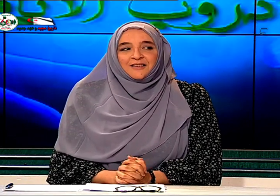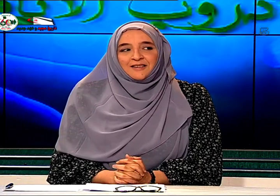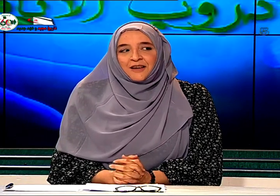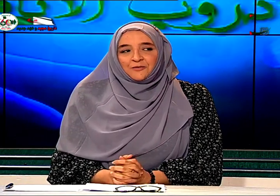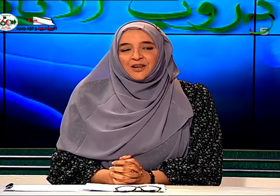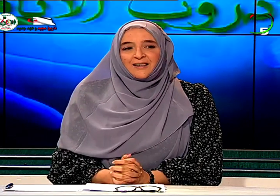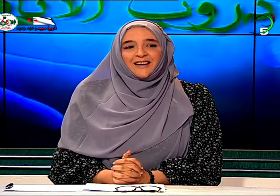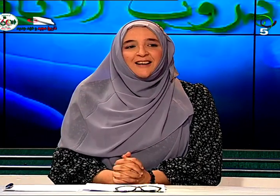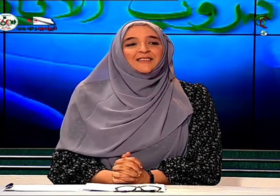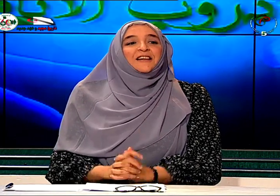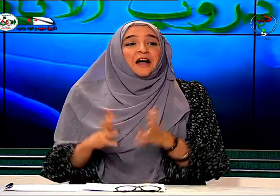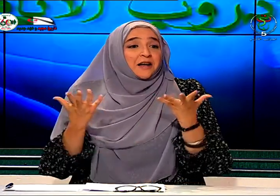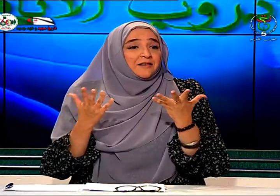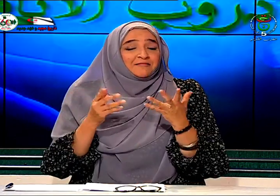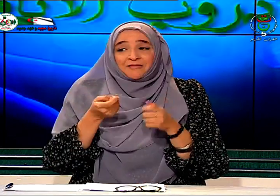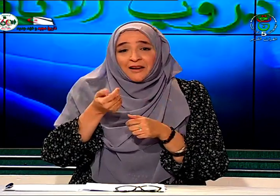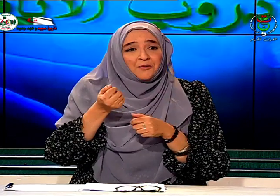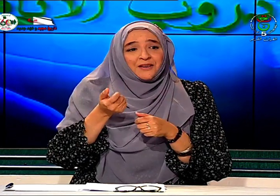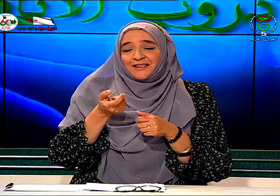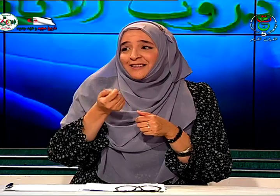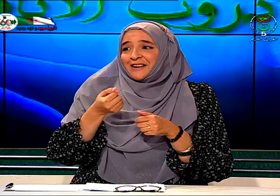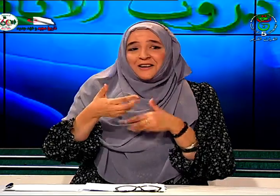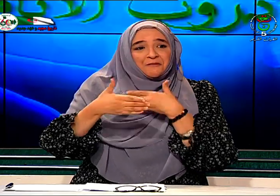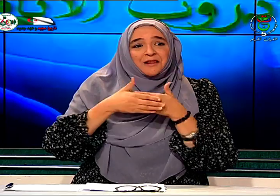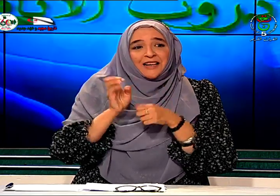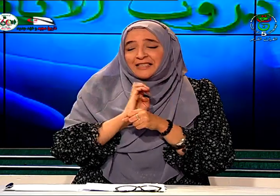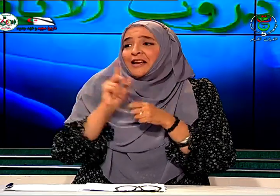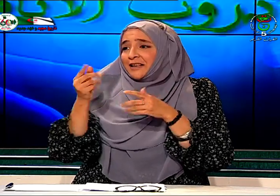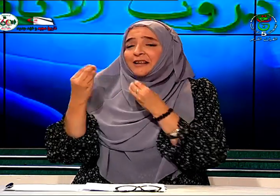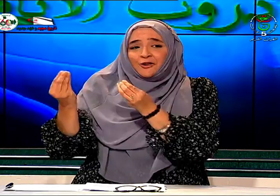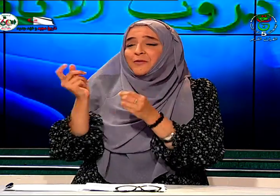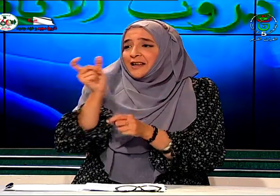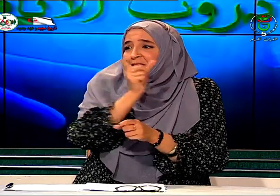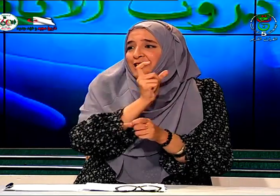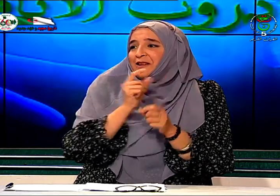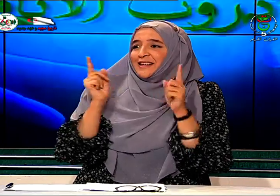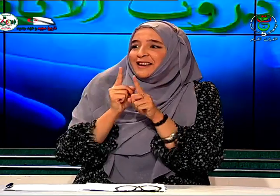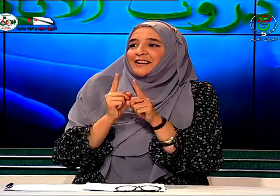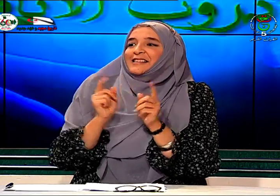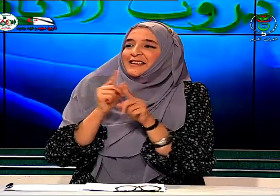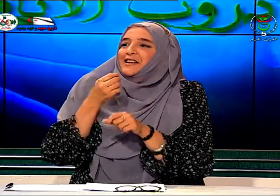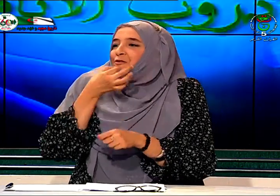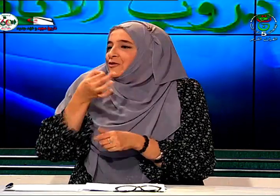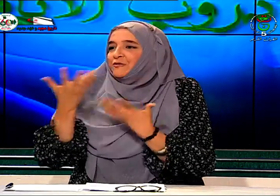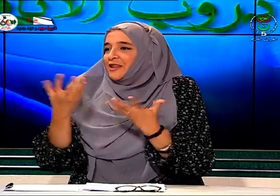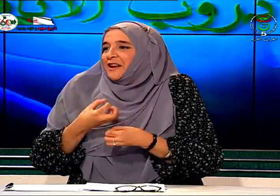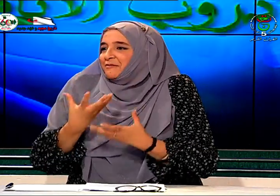نعم شخص غير عادي تقريبا رانا نكملنا الحصة لكن نعطي لكم كلمة كلمة سريعة على السريع قولوا وشكي حبا